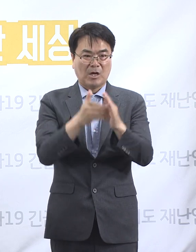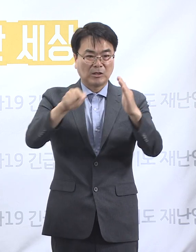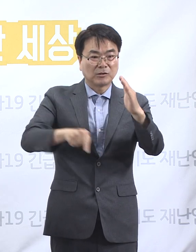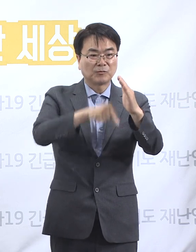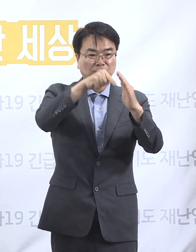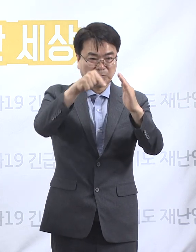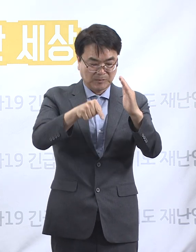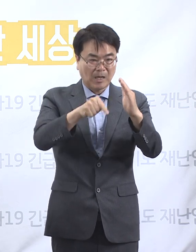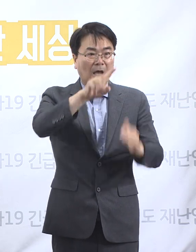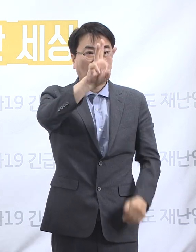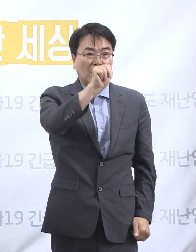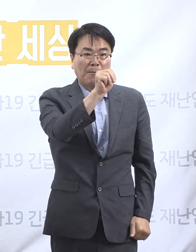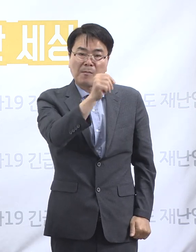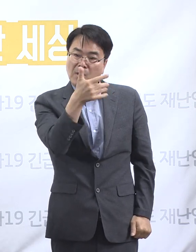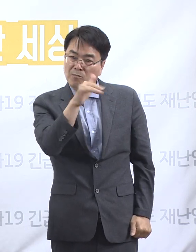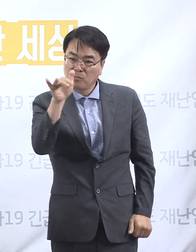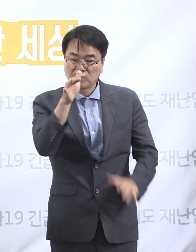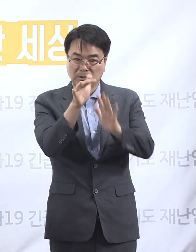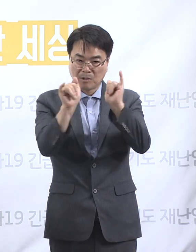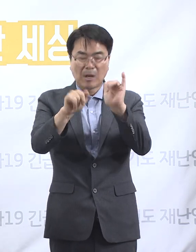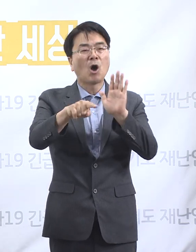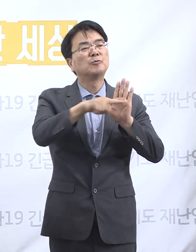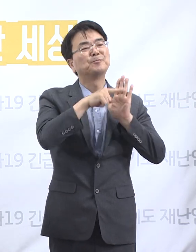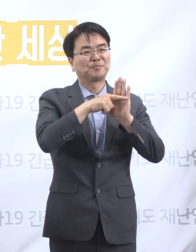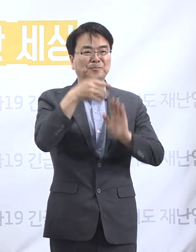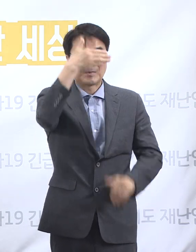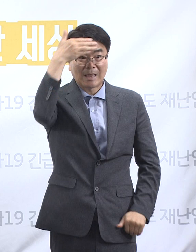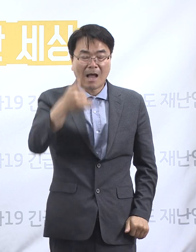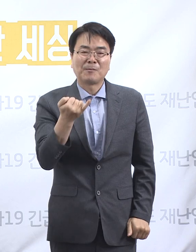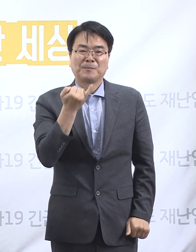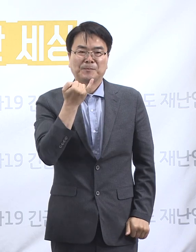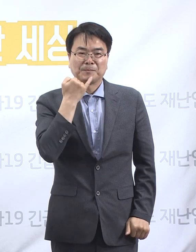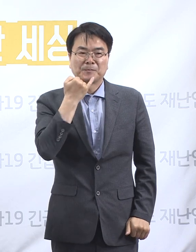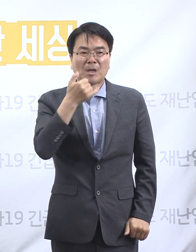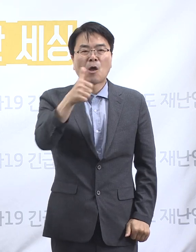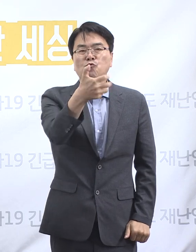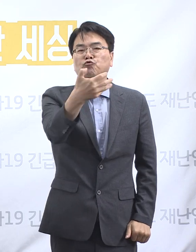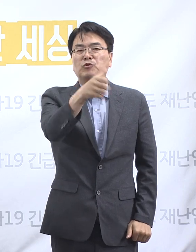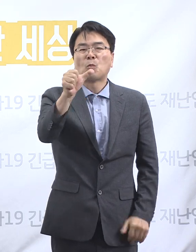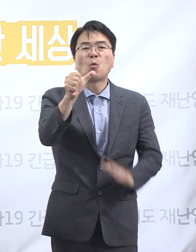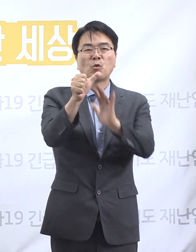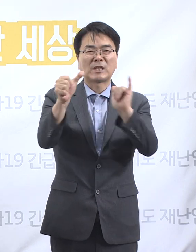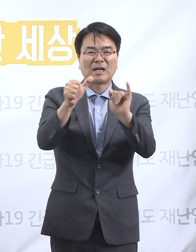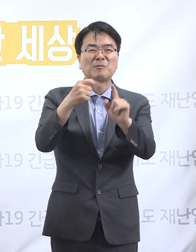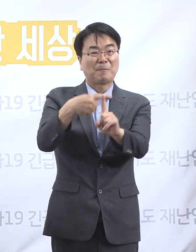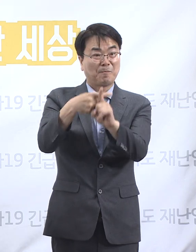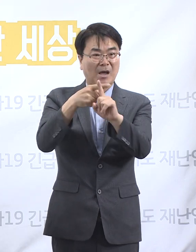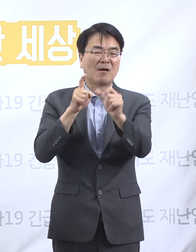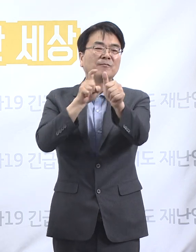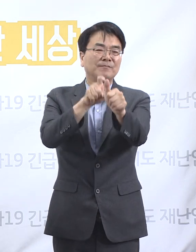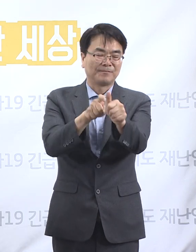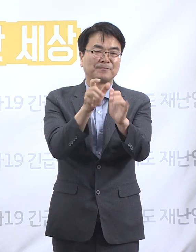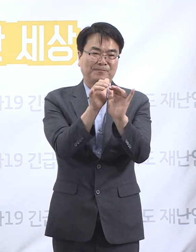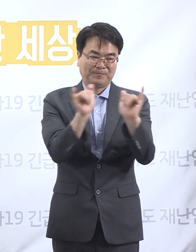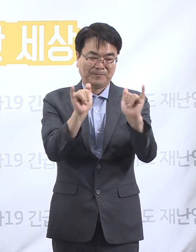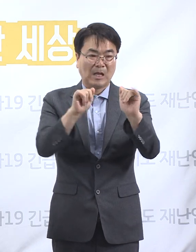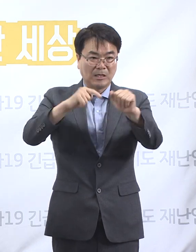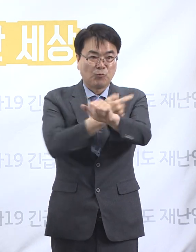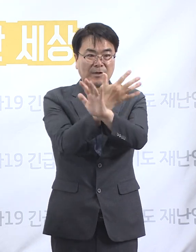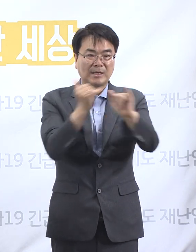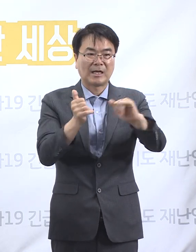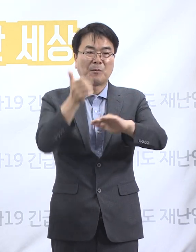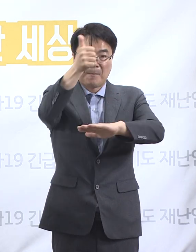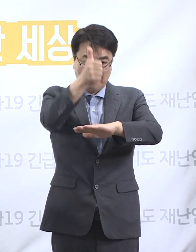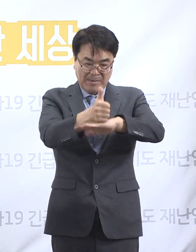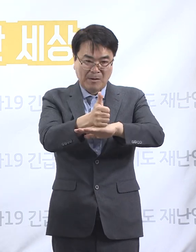,405명이 음성 판정을, 95명이 양성 판정을 받았고 1,149명은 결과를 기다리는